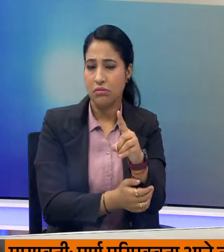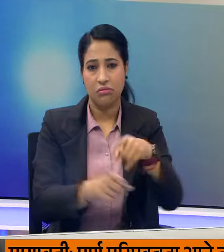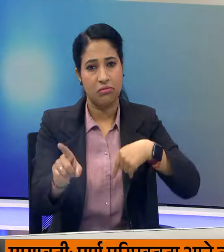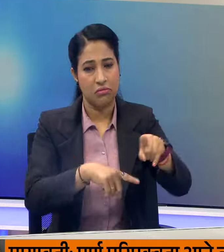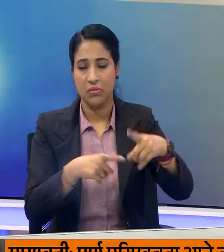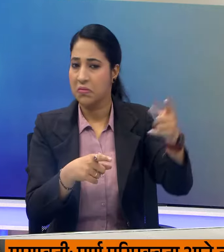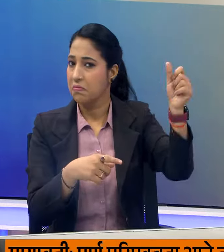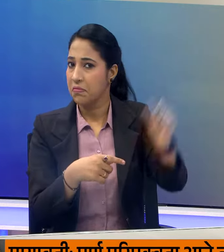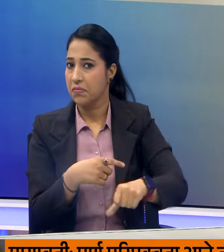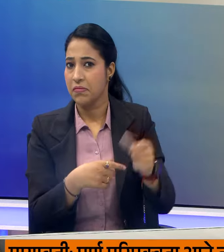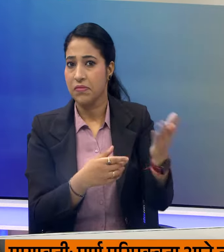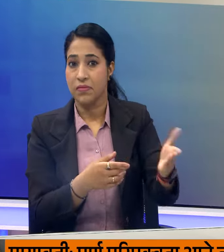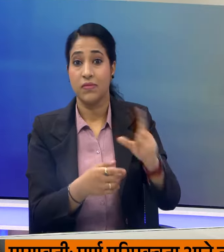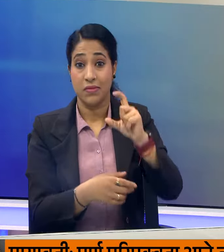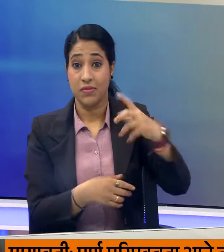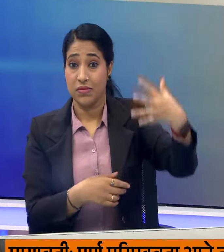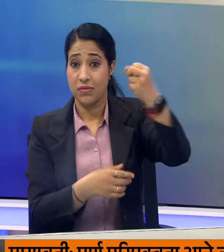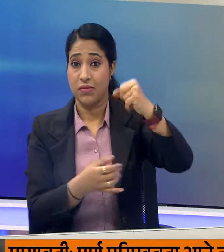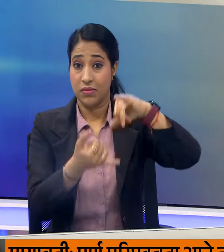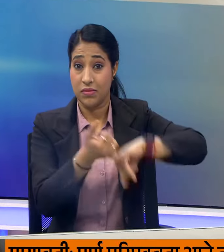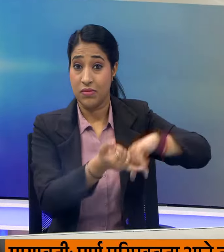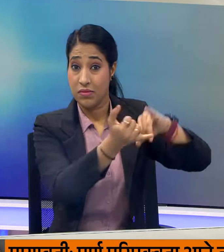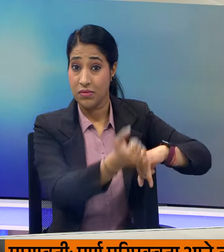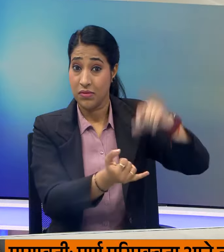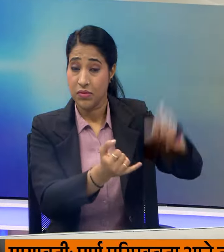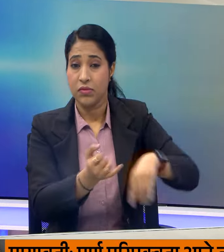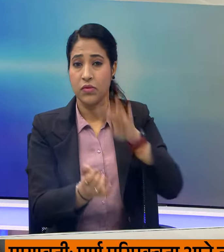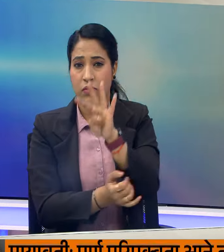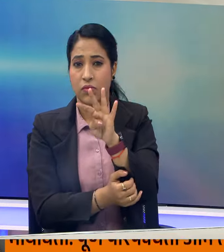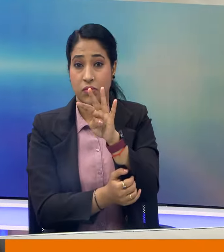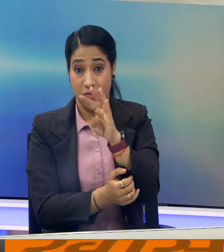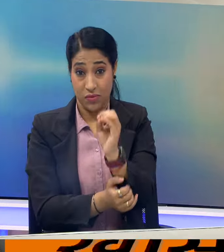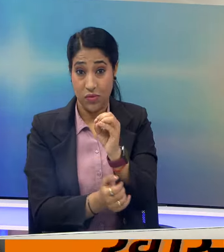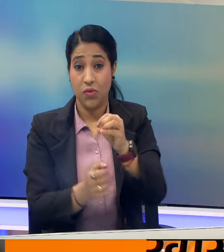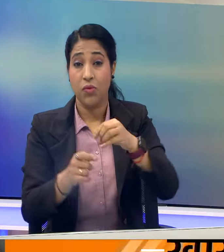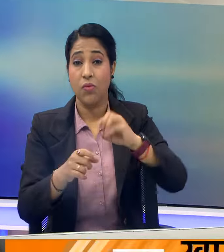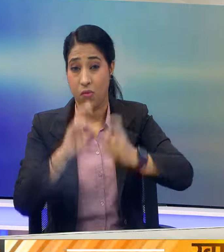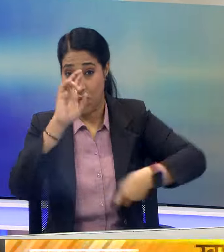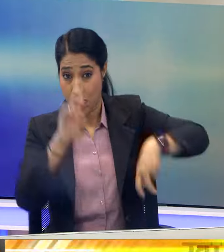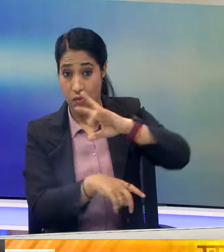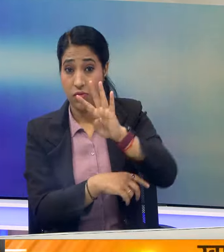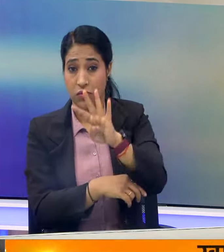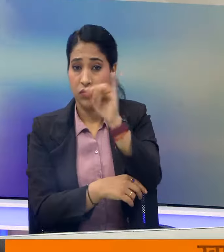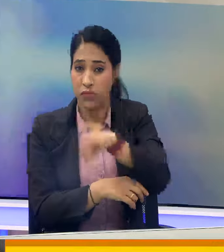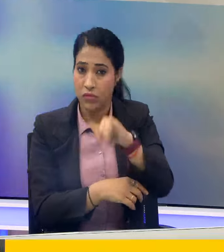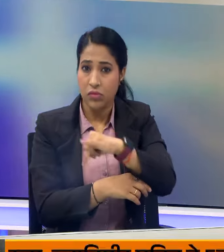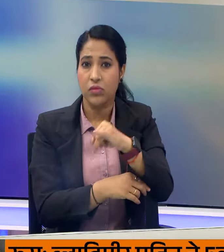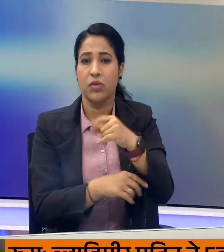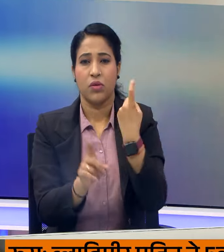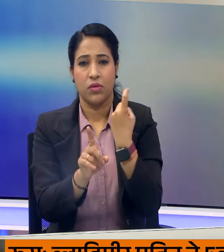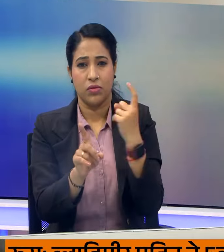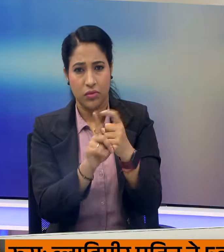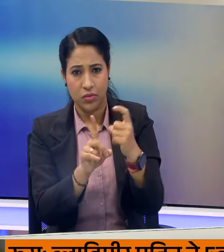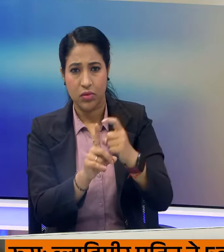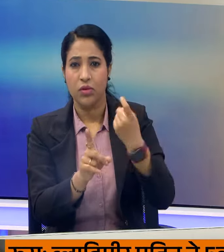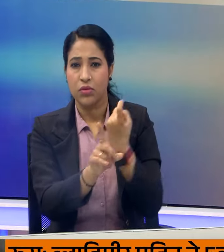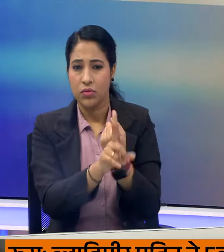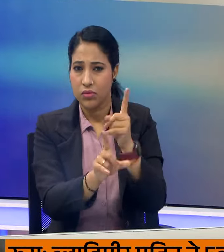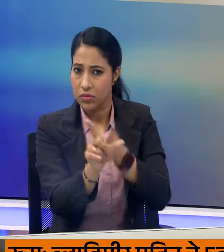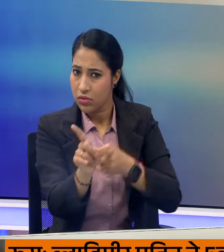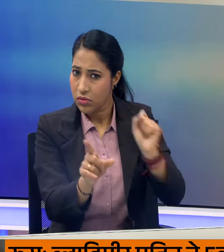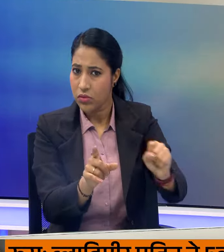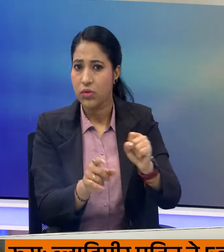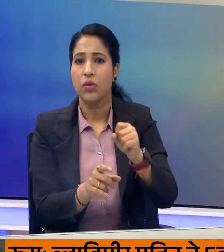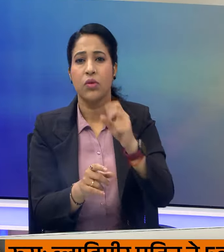मैच गवा दिया कप्तान संजू सेमसन ने 40 के इन में 86 रन बनाये दिली के कुल्दी प्यादव, खलील एहमद और मुकेश